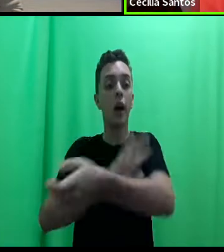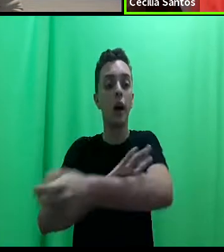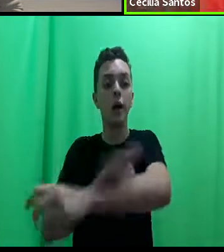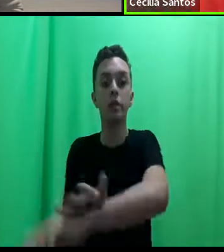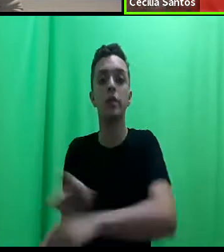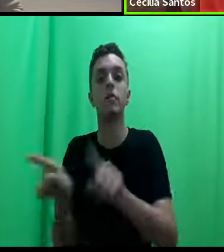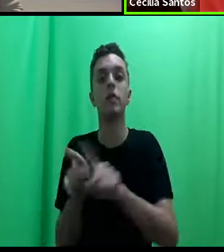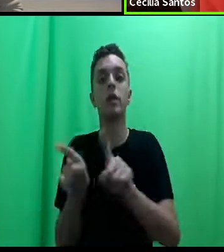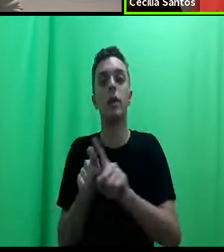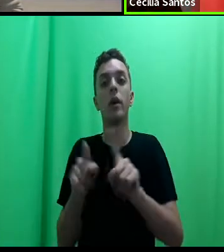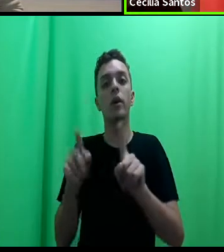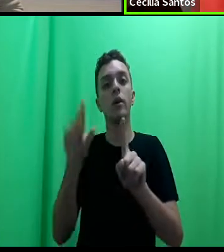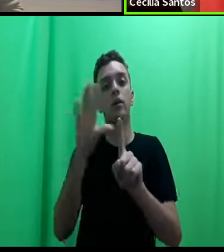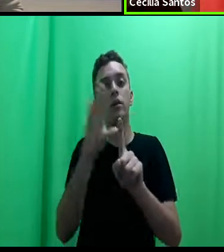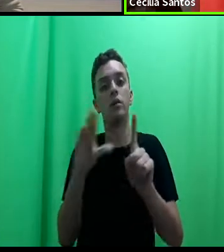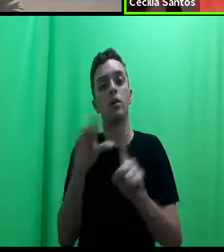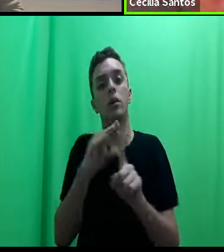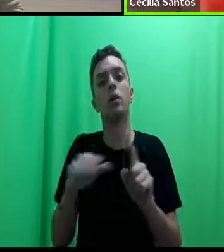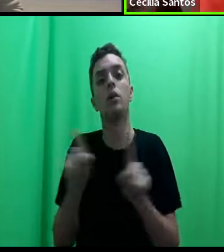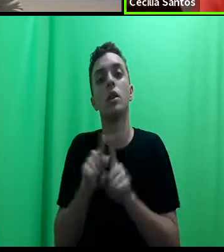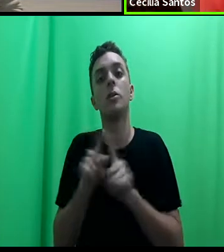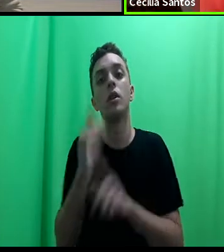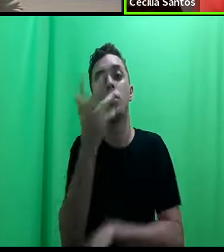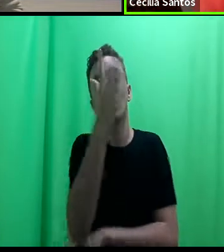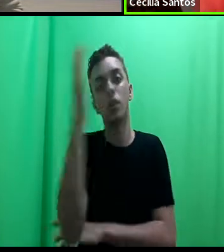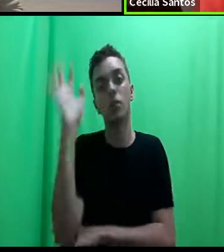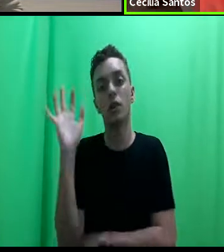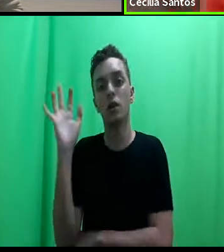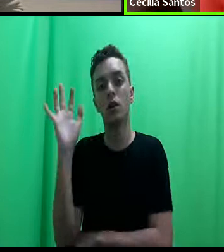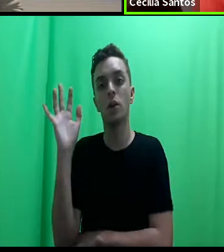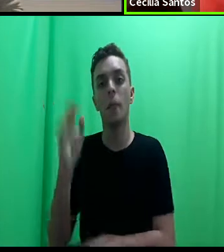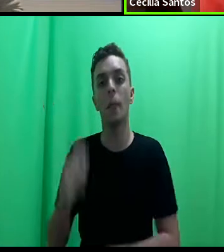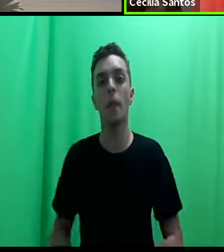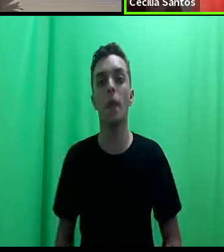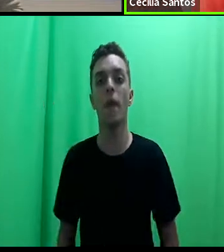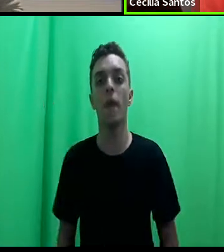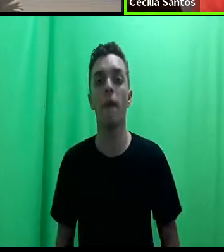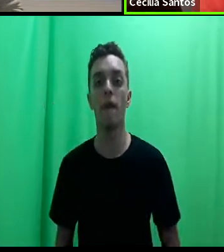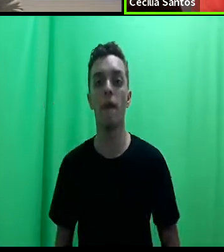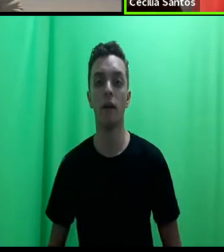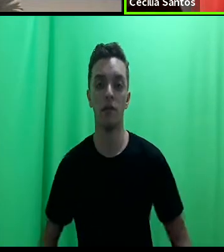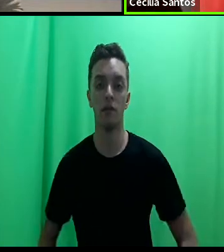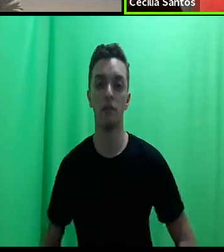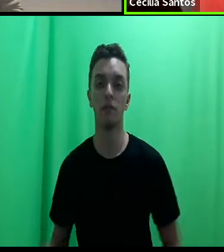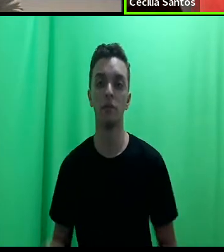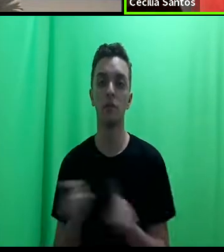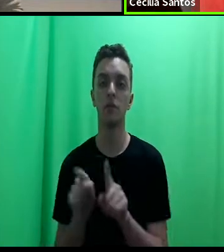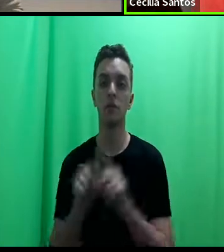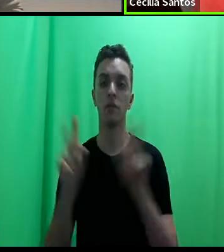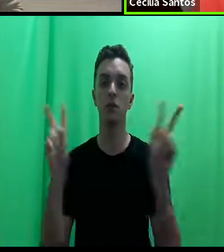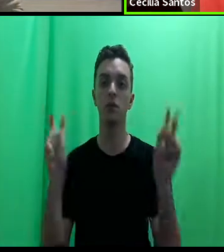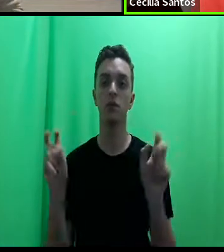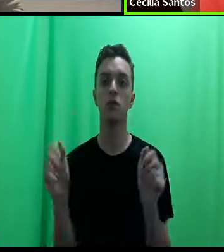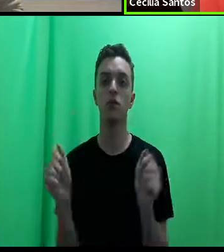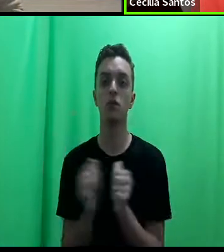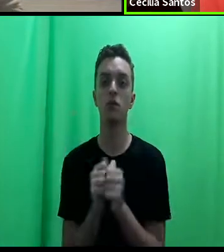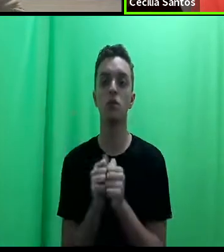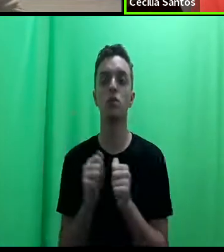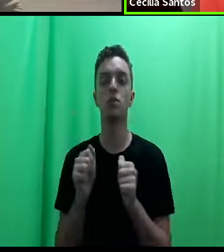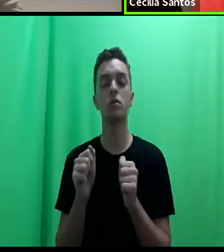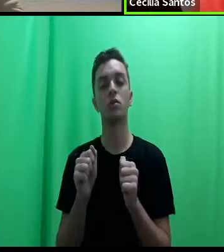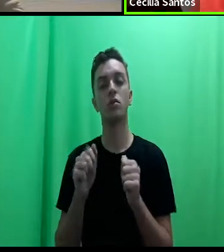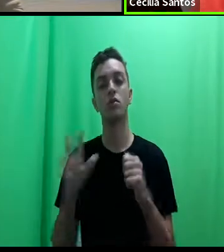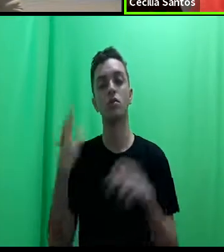e o classismo, mas também o meio ambiente, não é? Então, a relação com o meio ambiente e até